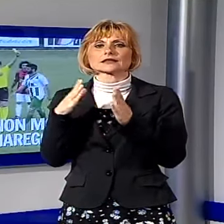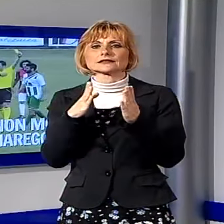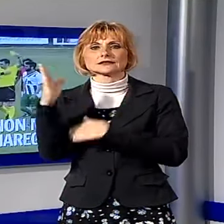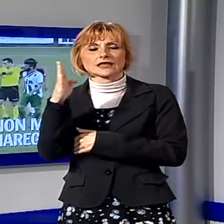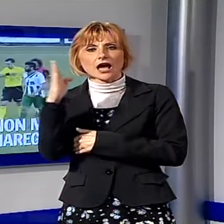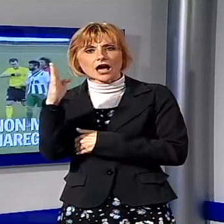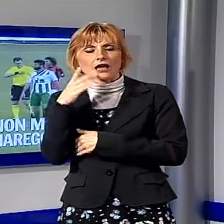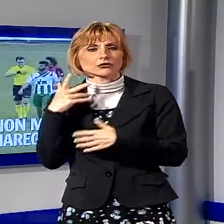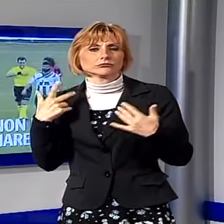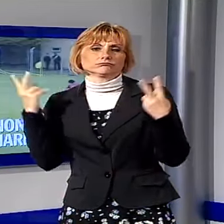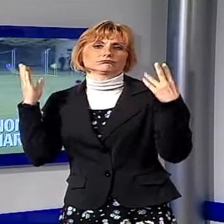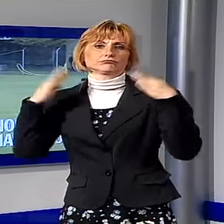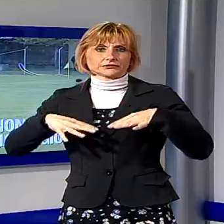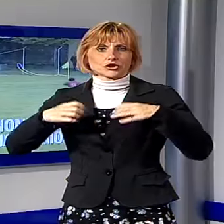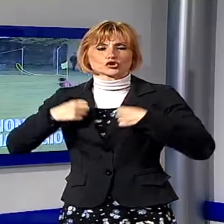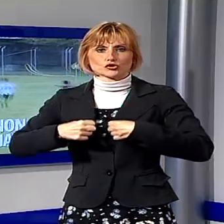lanciatissimo Brossetto.